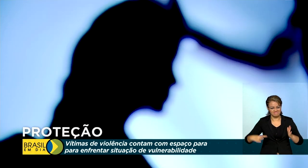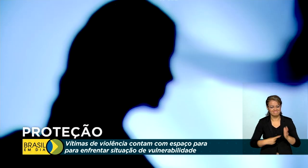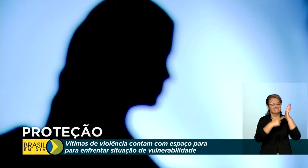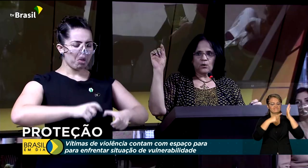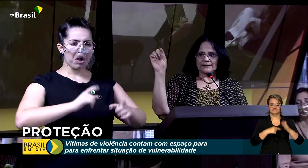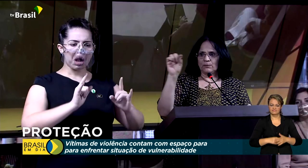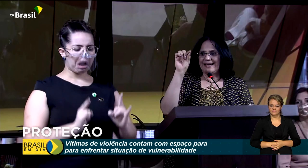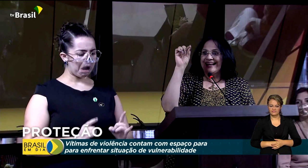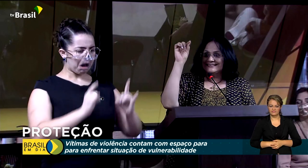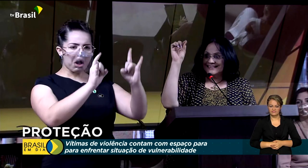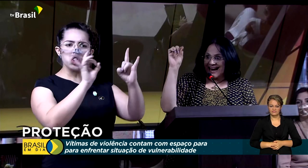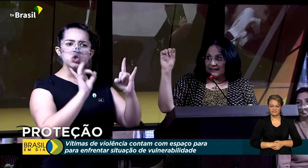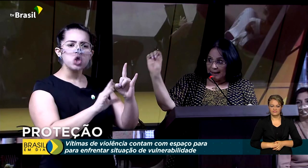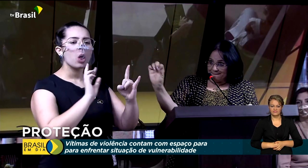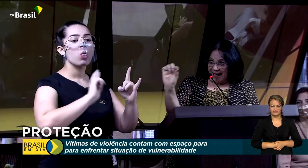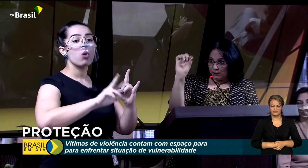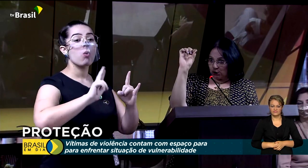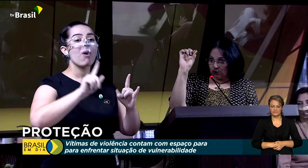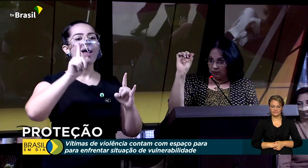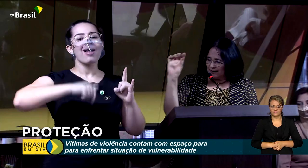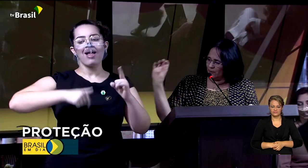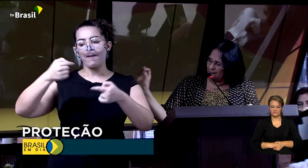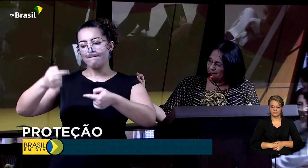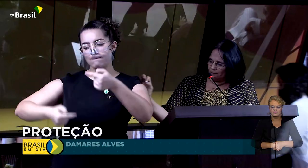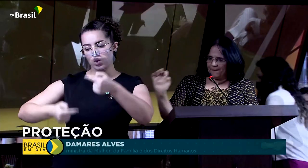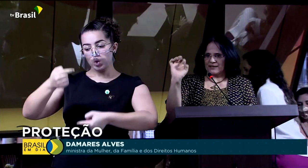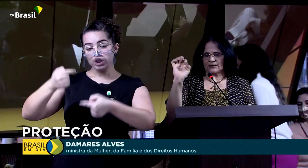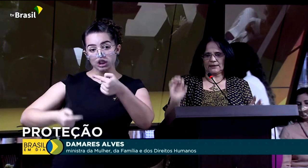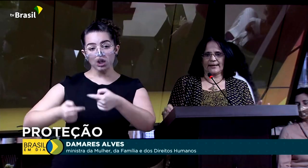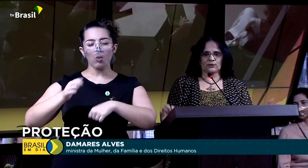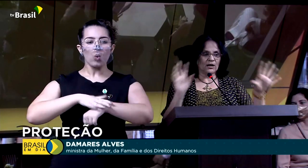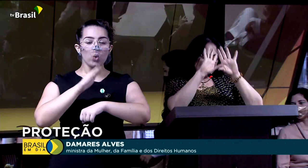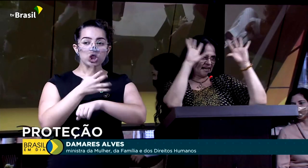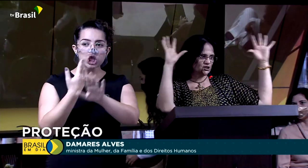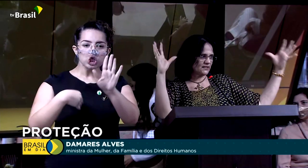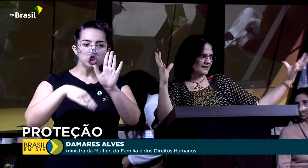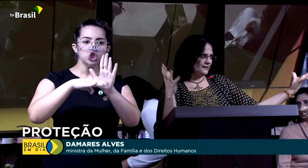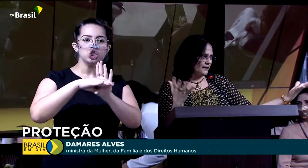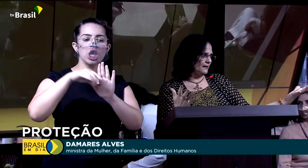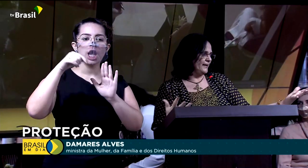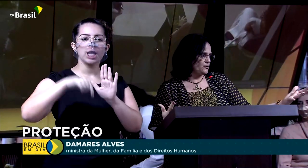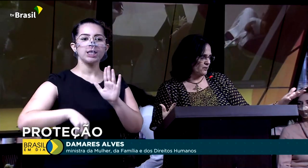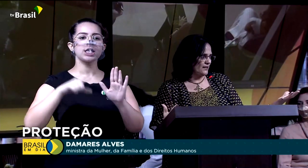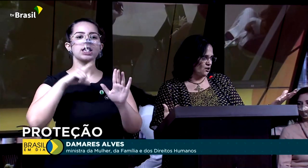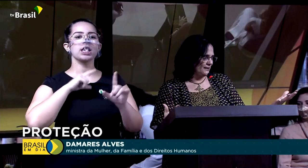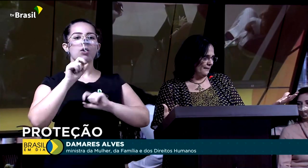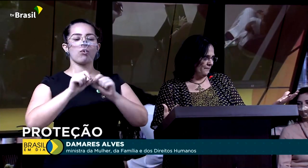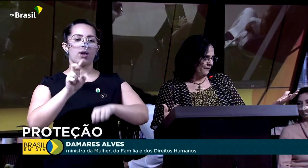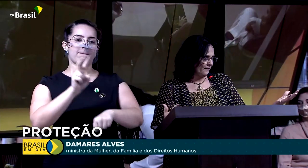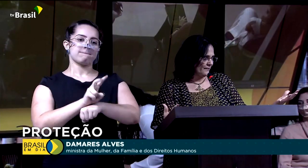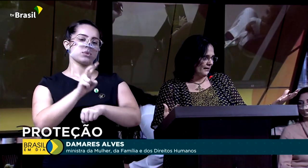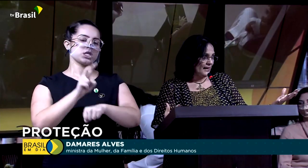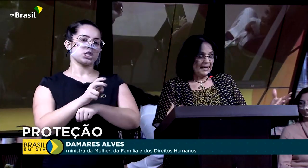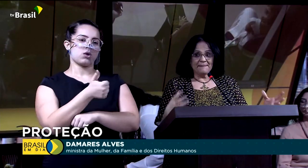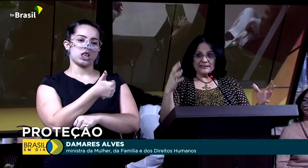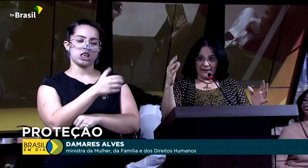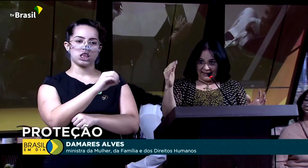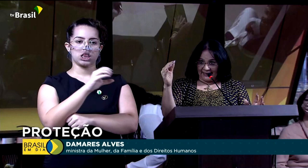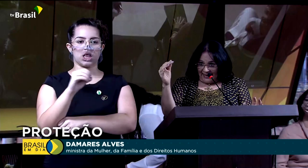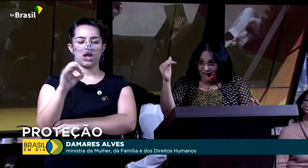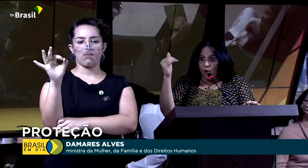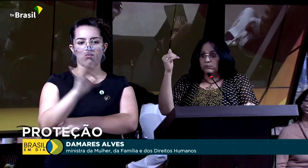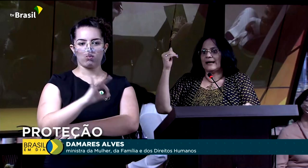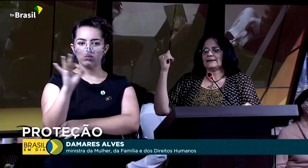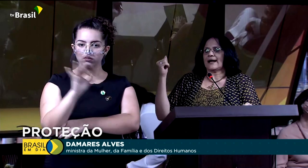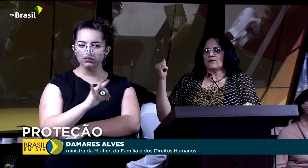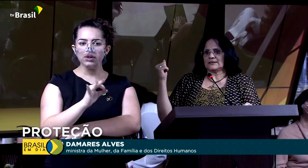as agressões. Quando a mulher entrar lá embaixo, quando ela der o primeiro passo aqui dentro, ela já está inteiramente protegida. E mesmo